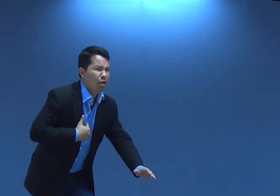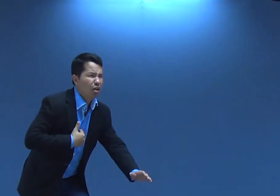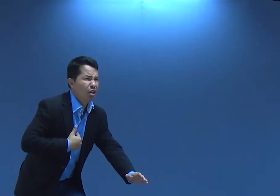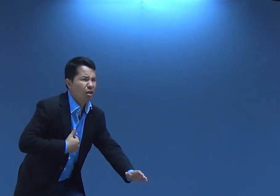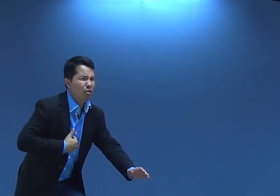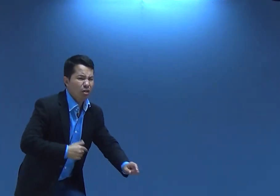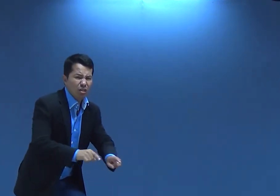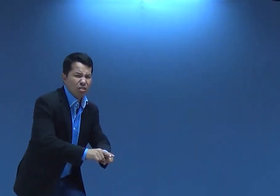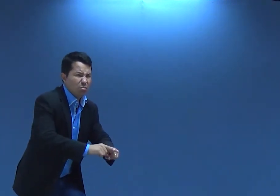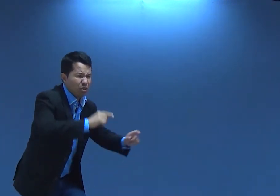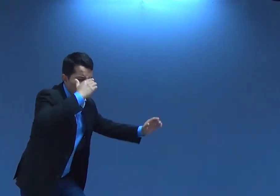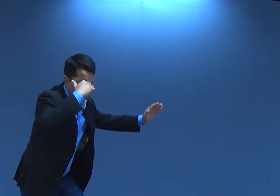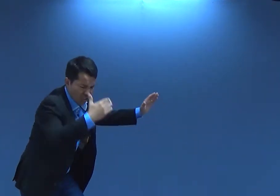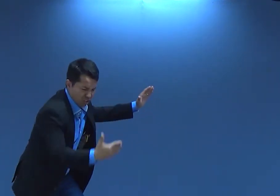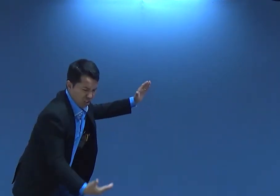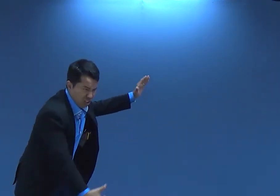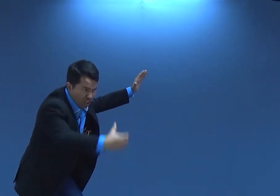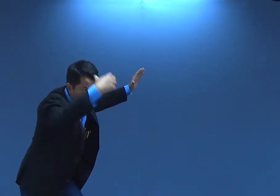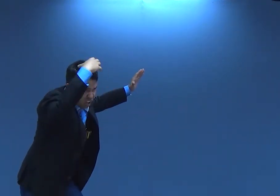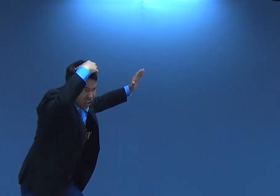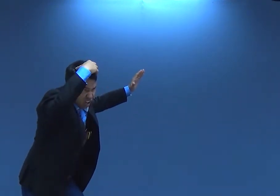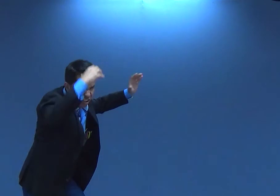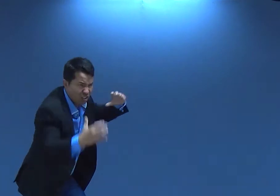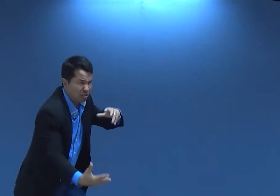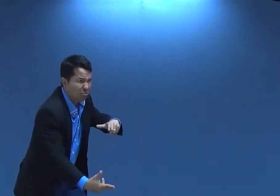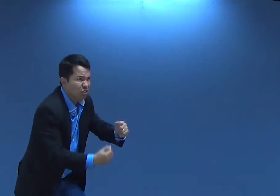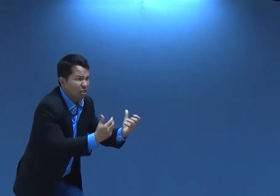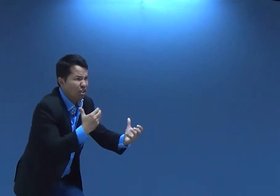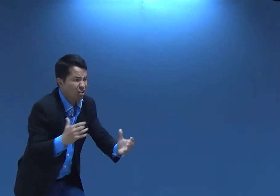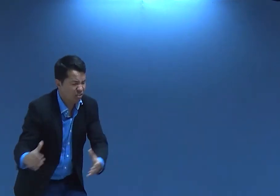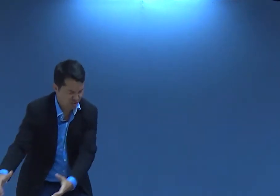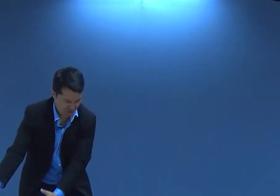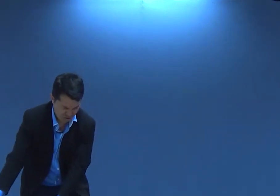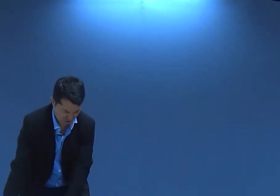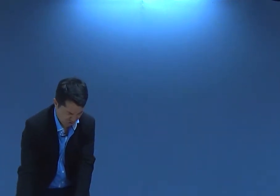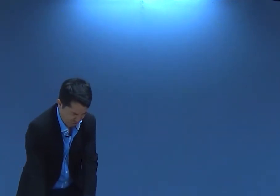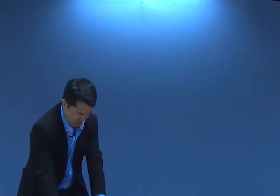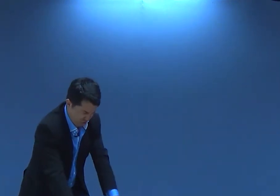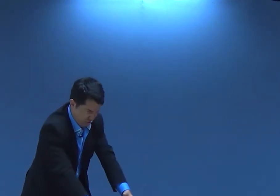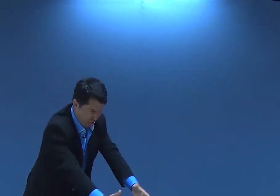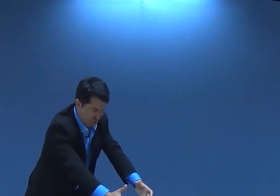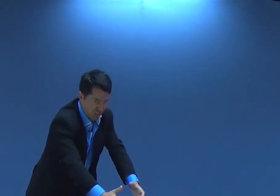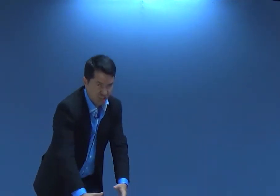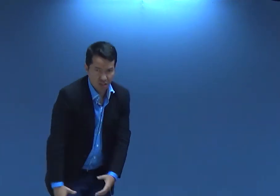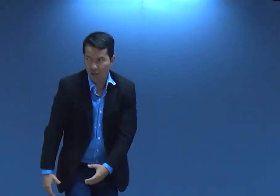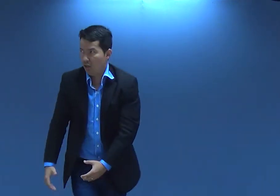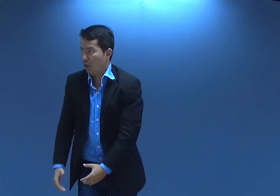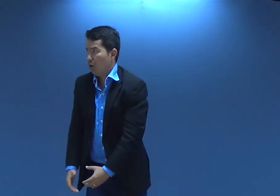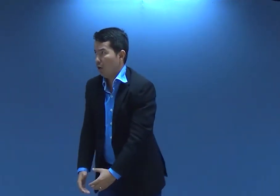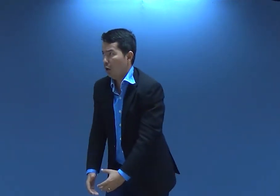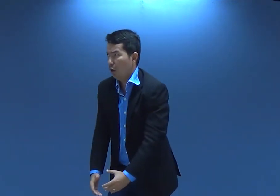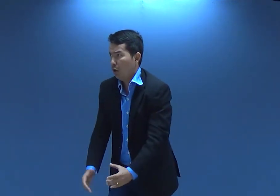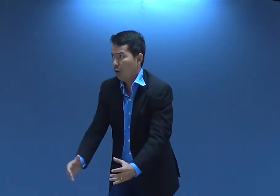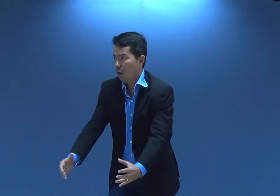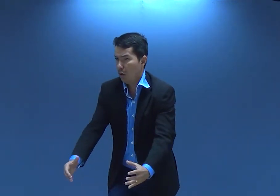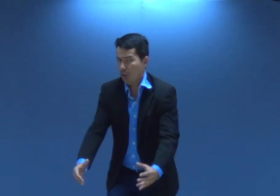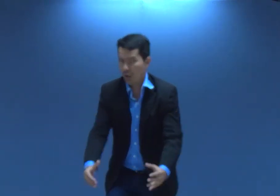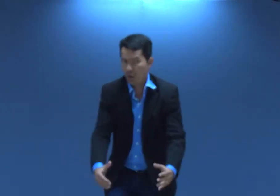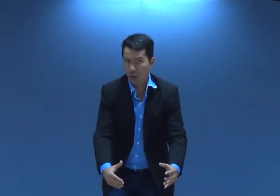Ai. Eu também. Eu rendo honras e glórias ao rei. Eu também quero dar esse presente. Ela. Tá